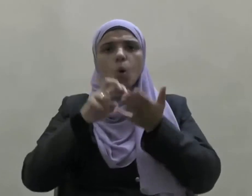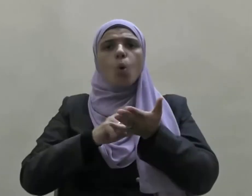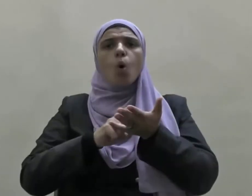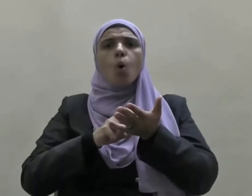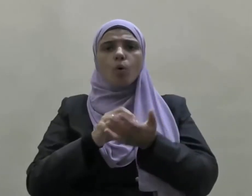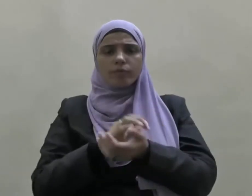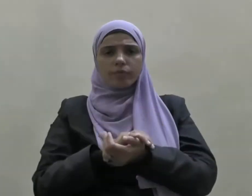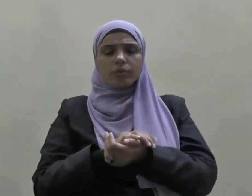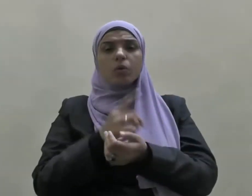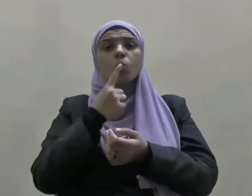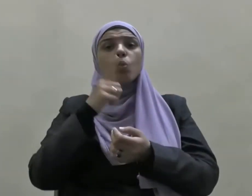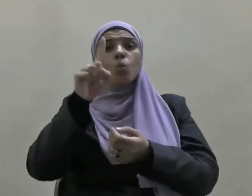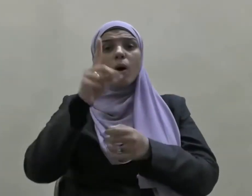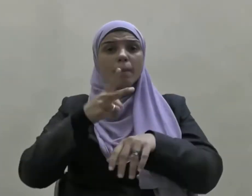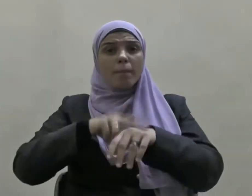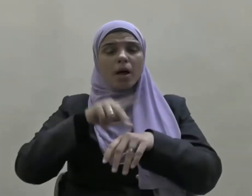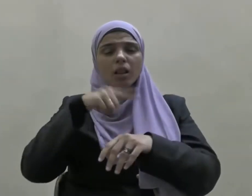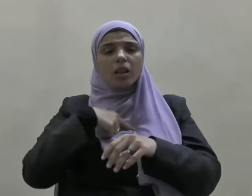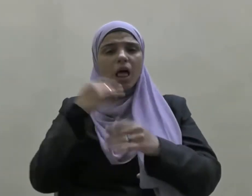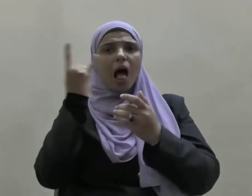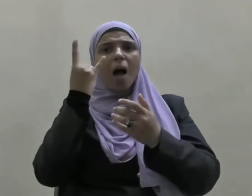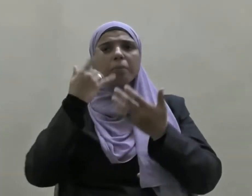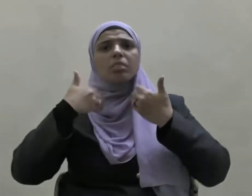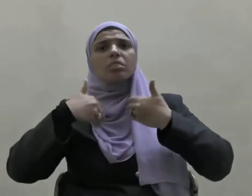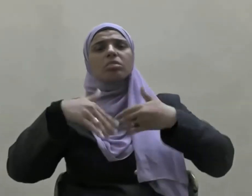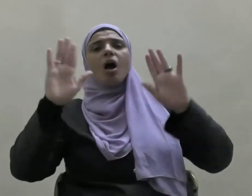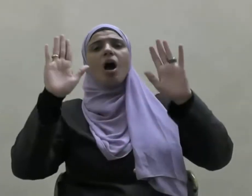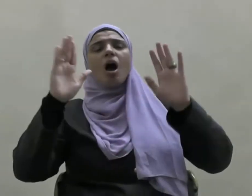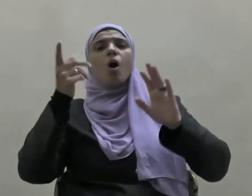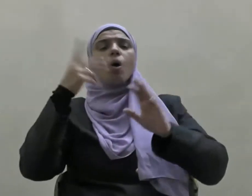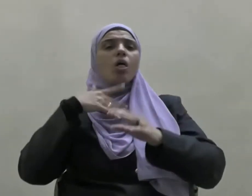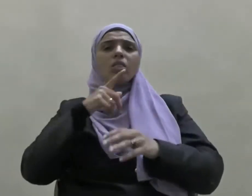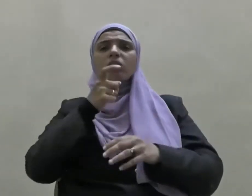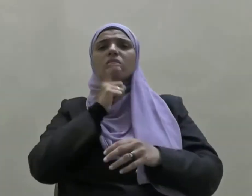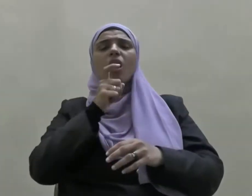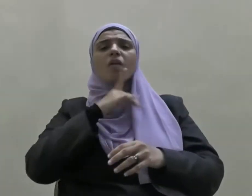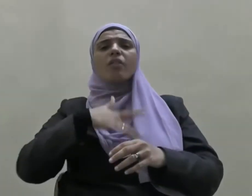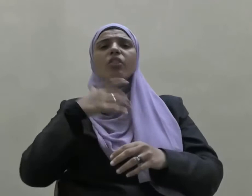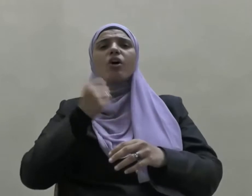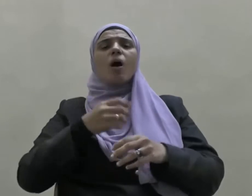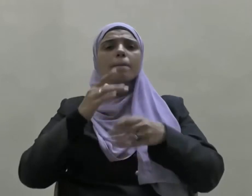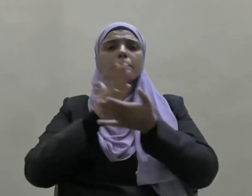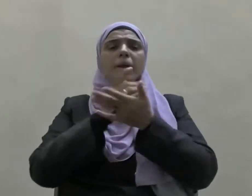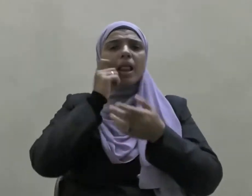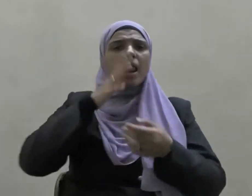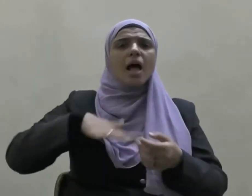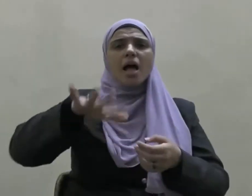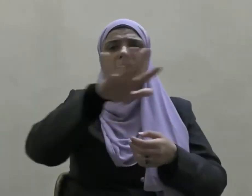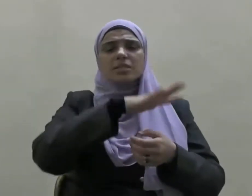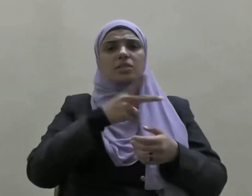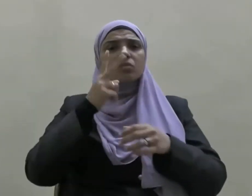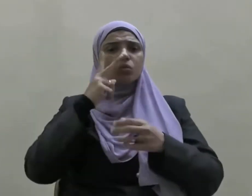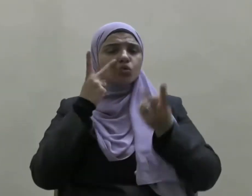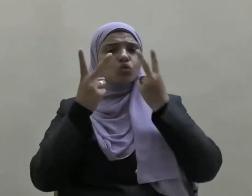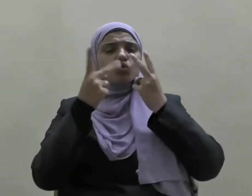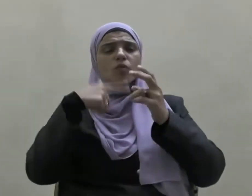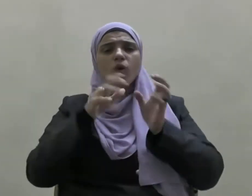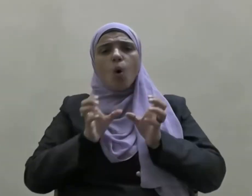وريبة بل ويذهب الأمن وتضعف الثقة بين الناس فترى